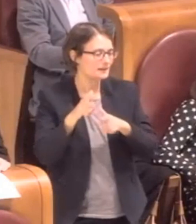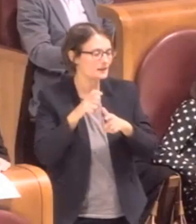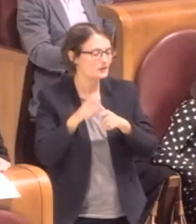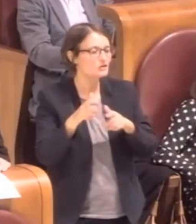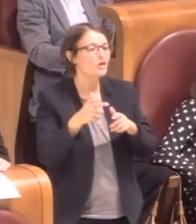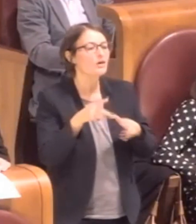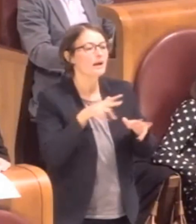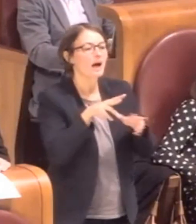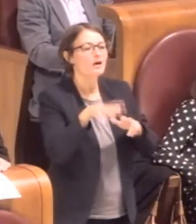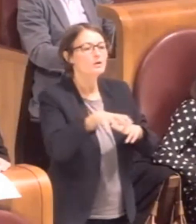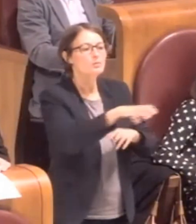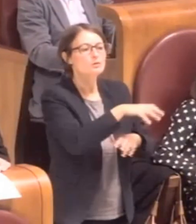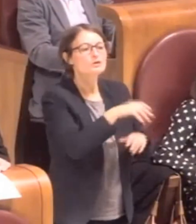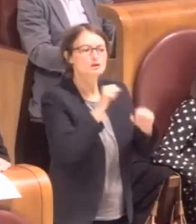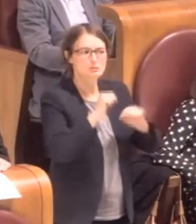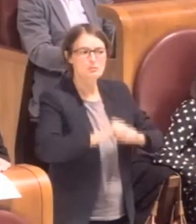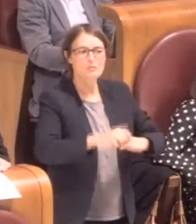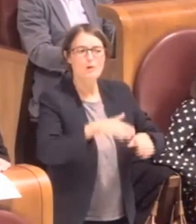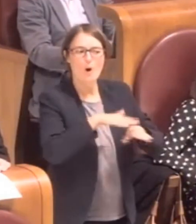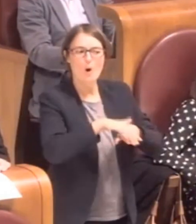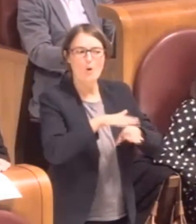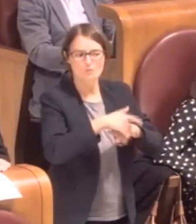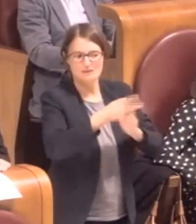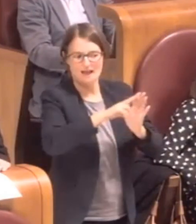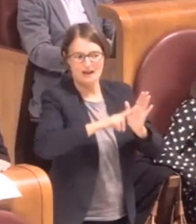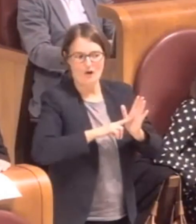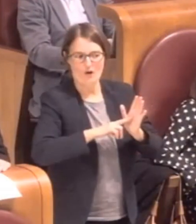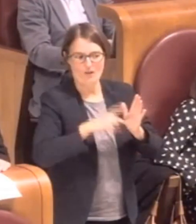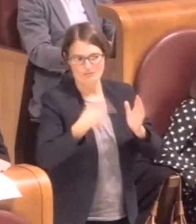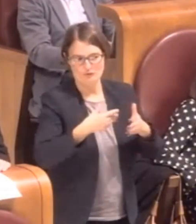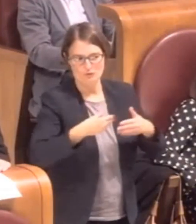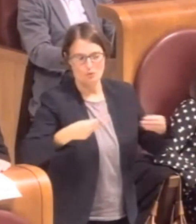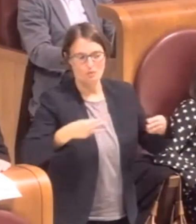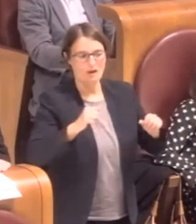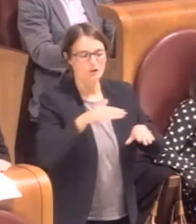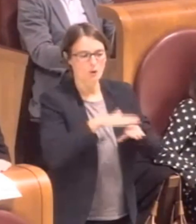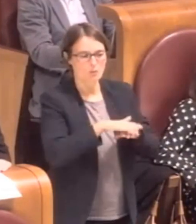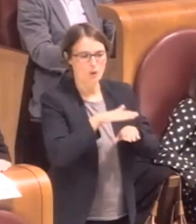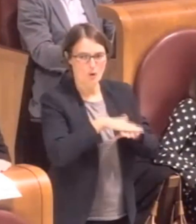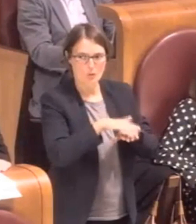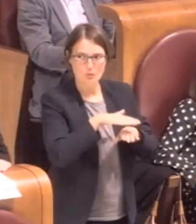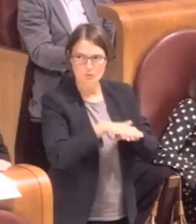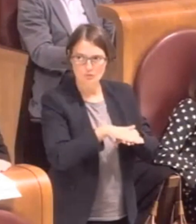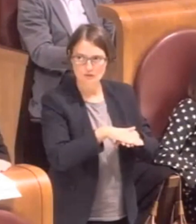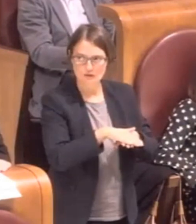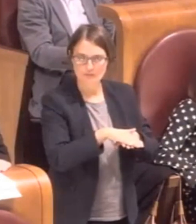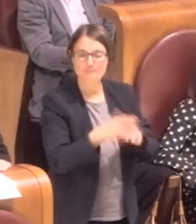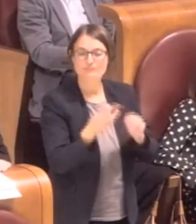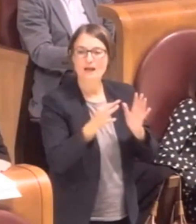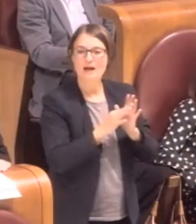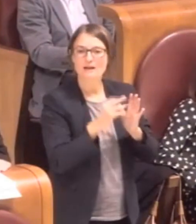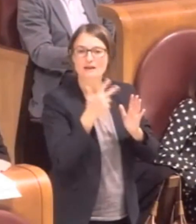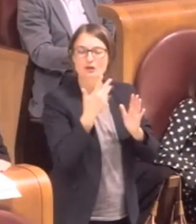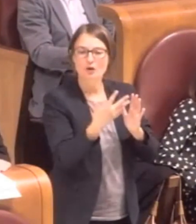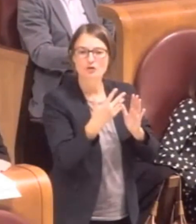questo strumento, questo regolamento. All'articolo 5,3